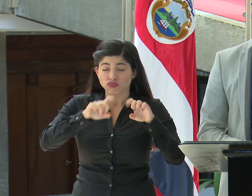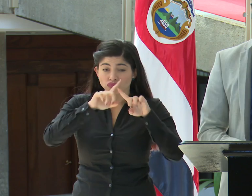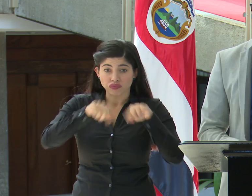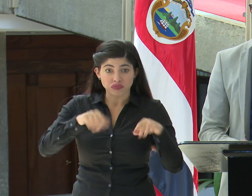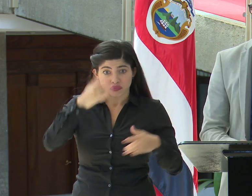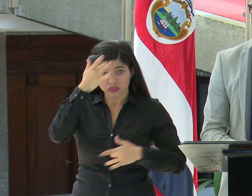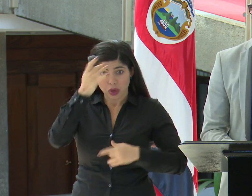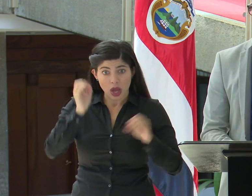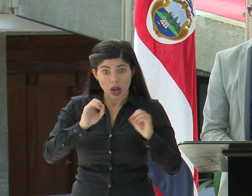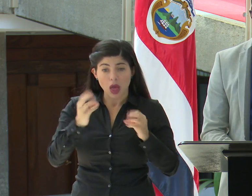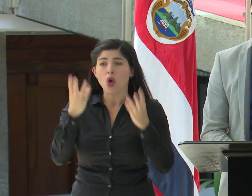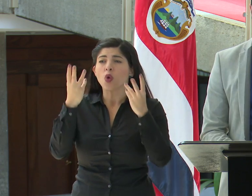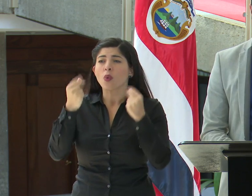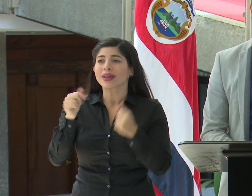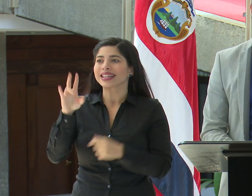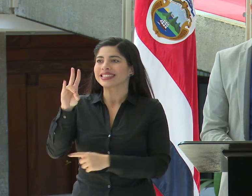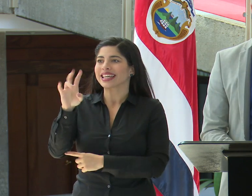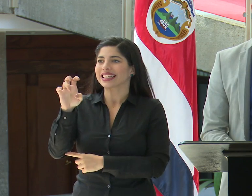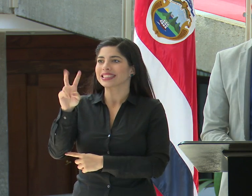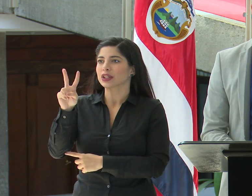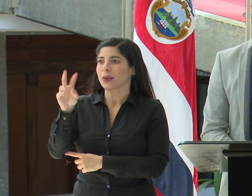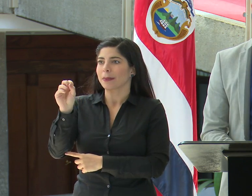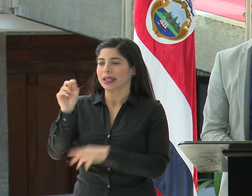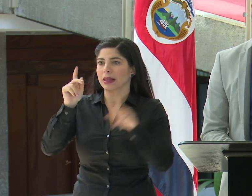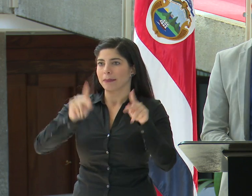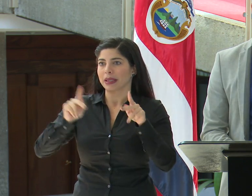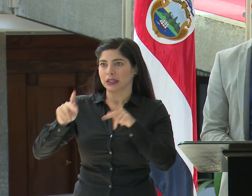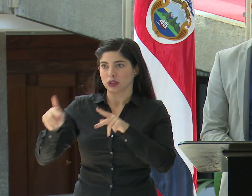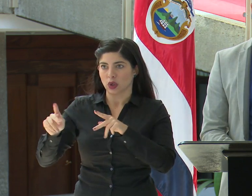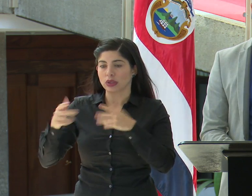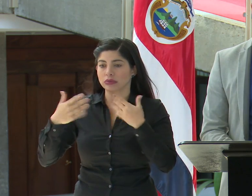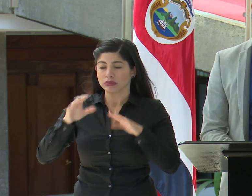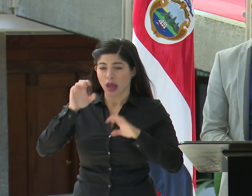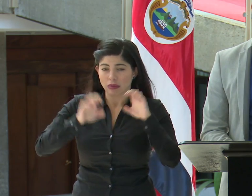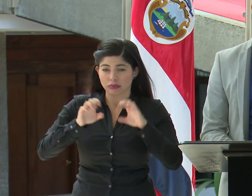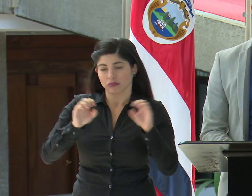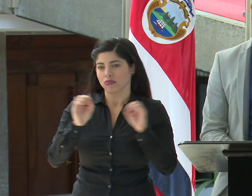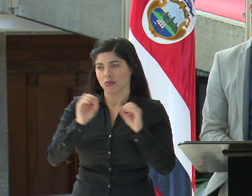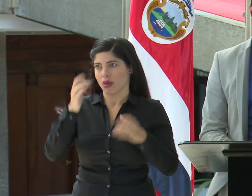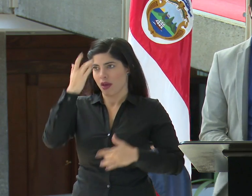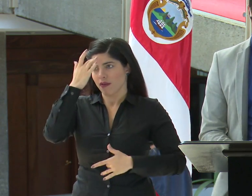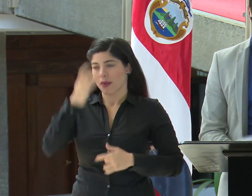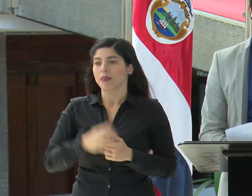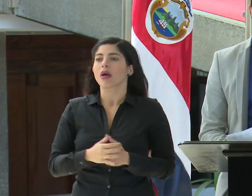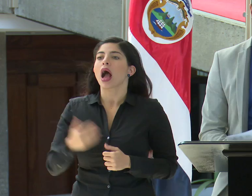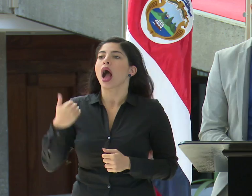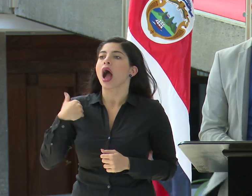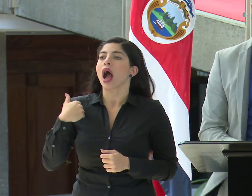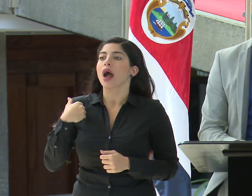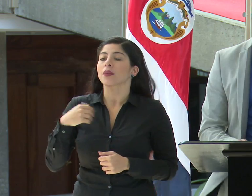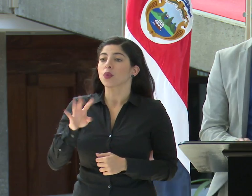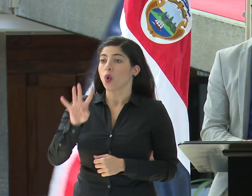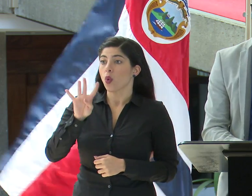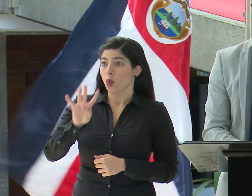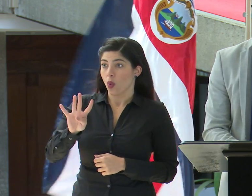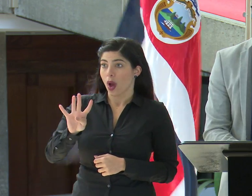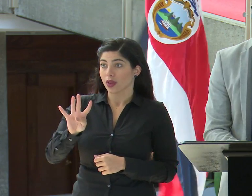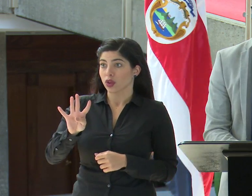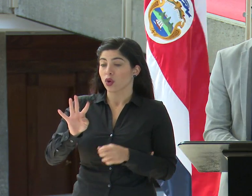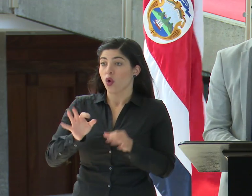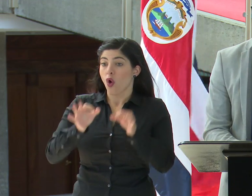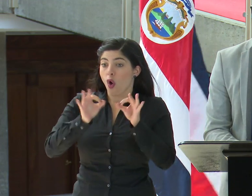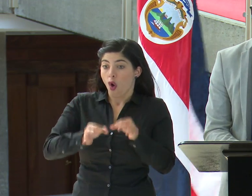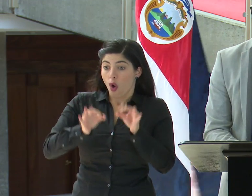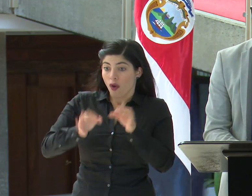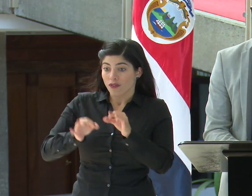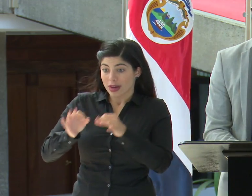total de 720 personas. Tenemos 4 de estos confirmados